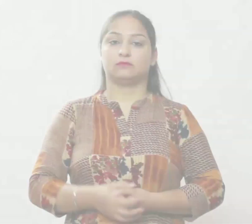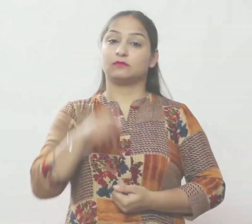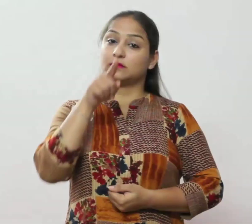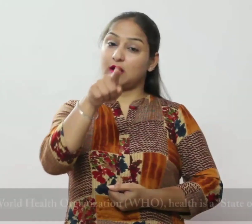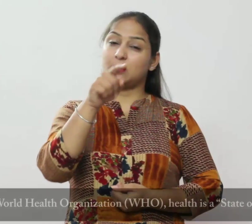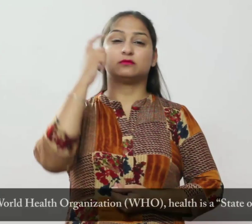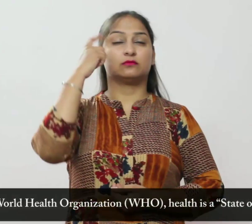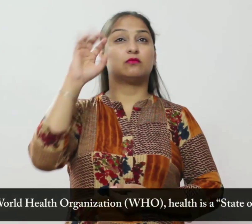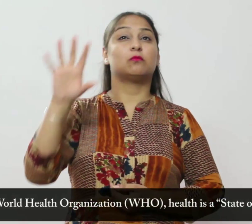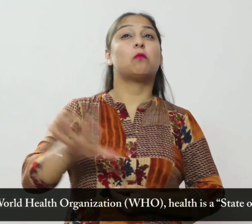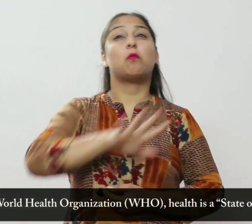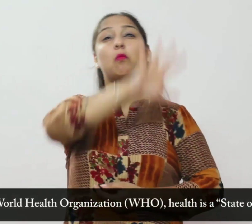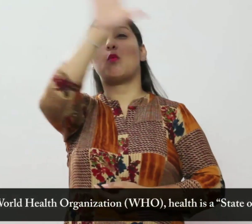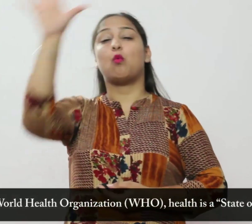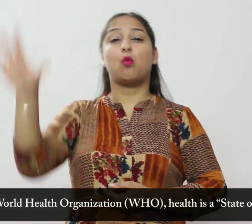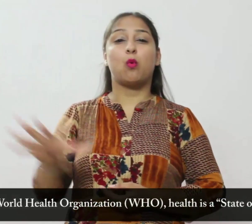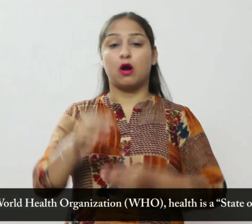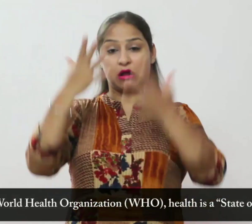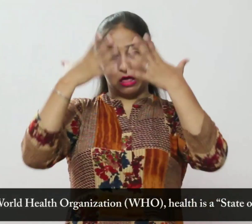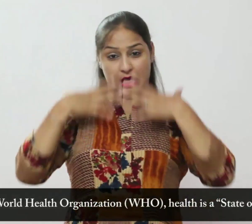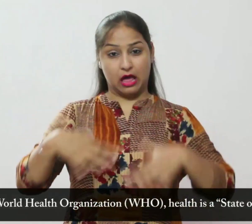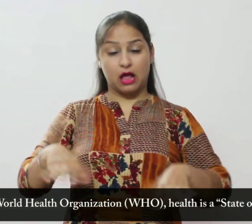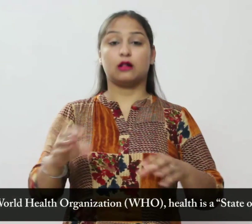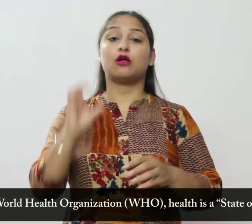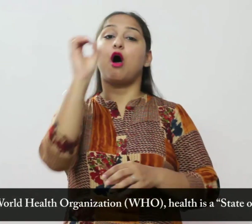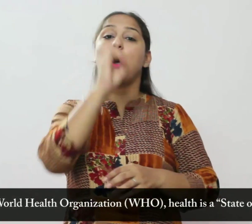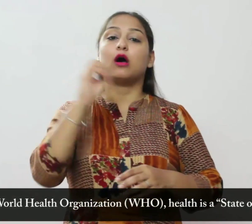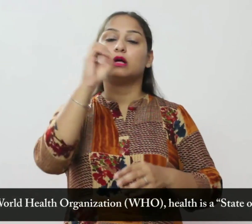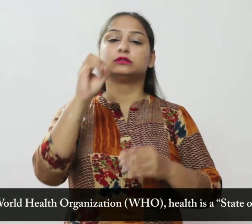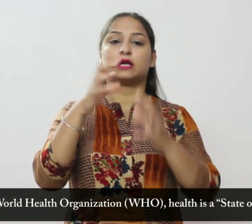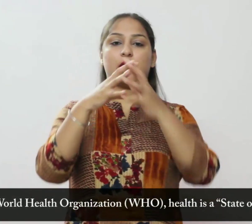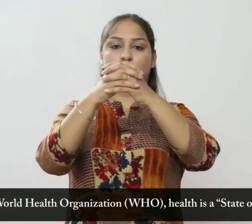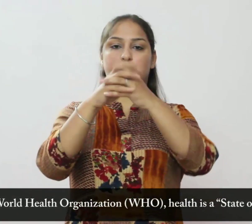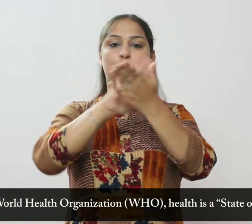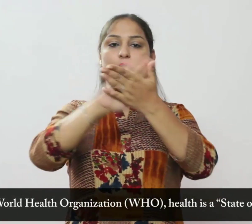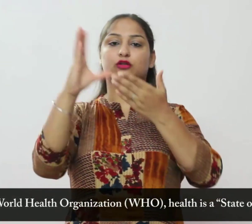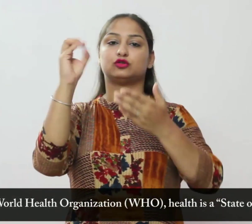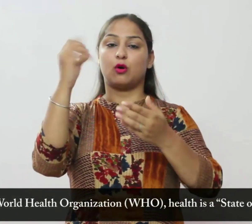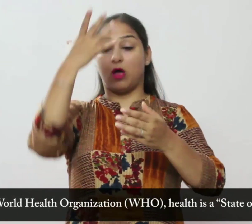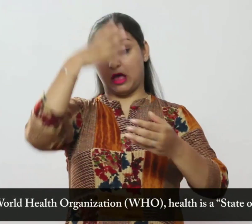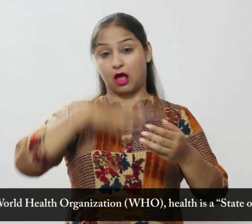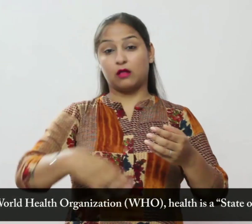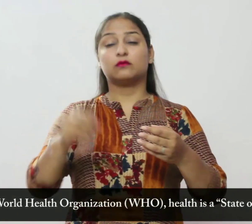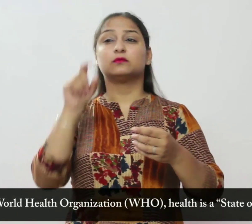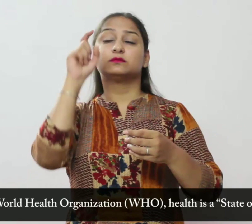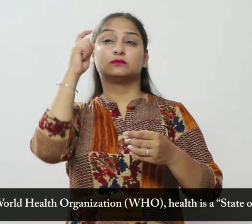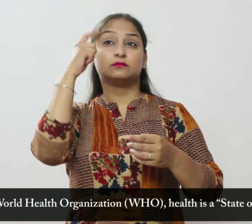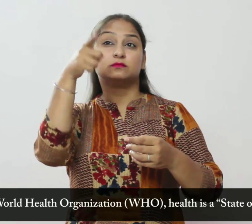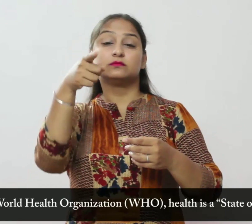विश्व स्वास्थ संगटन, डबलू एचो के अनुसार, स्वास्थ एक पूर्ण राज्य है